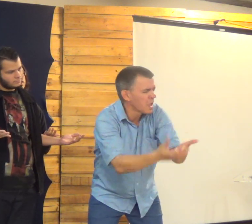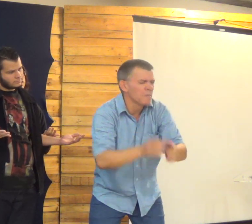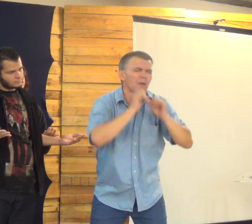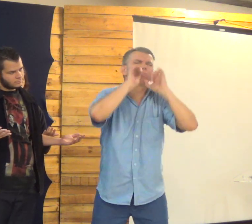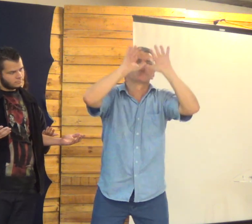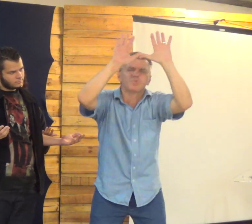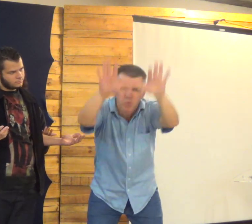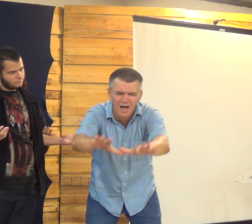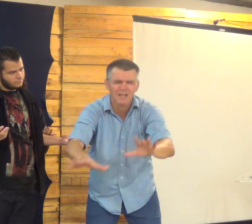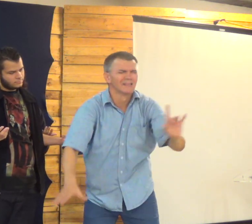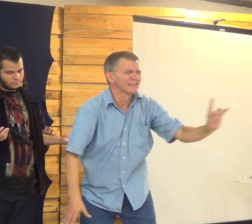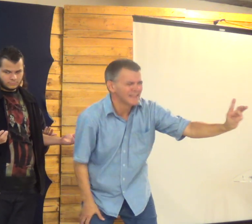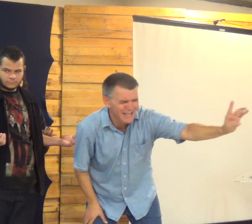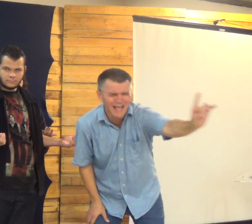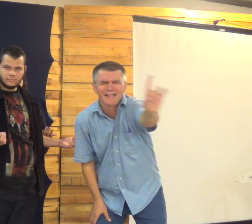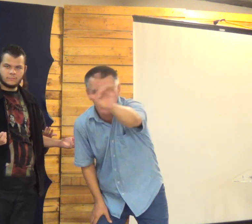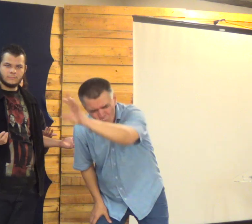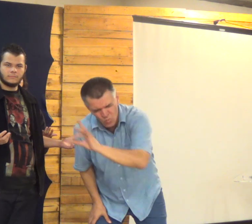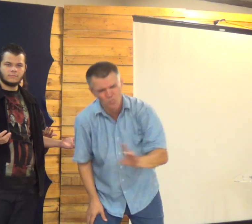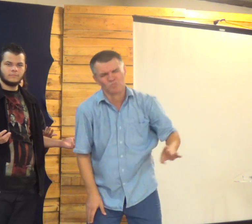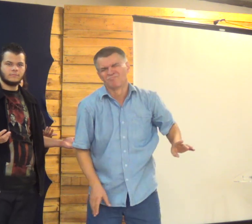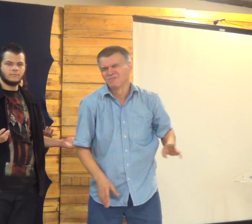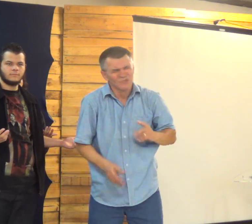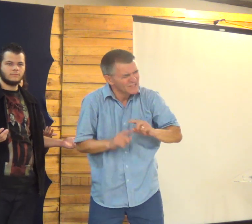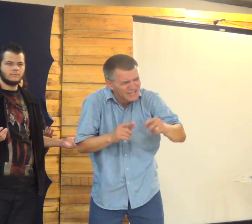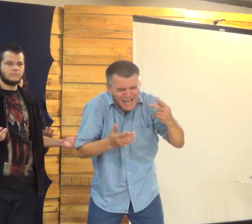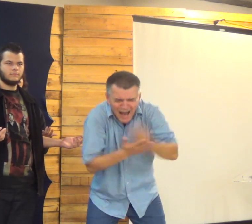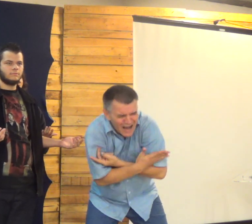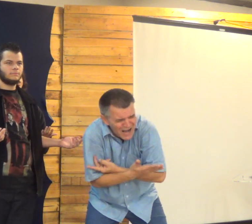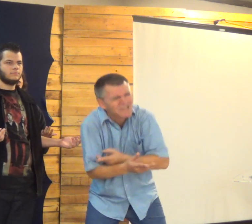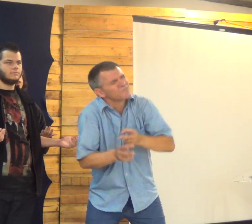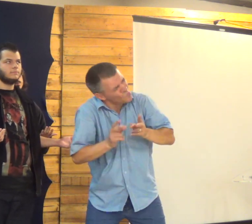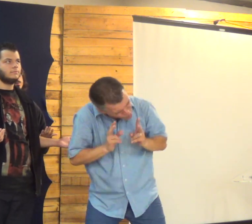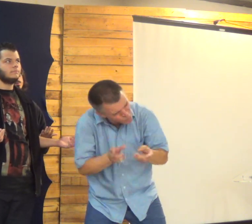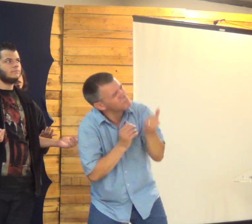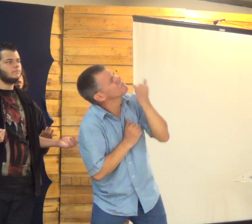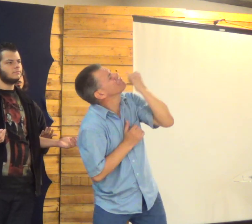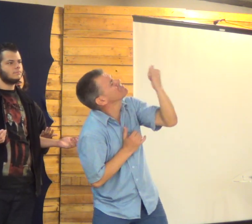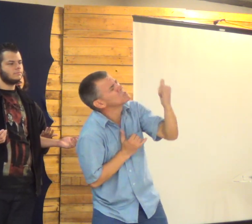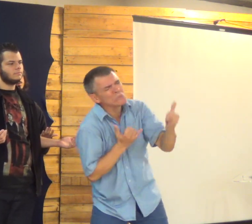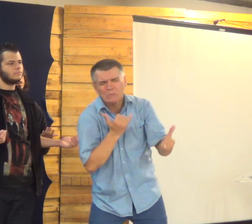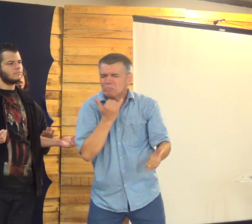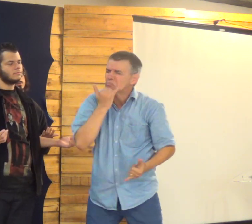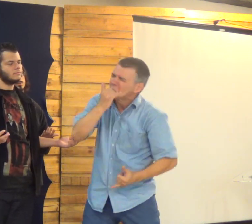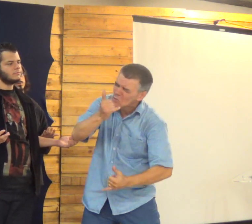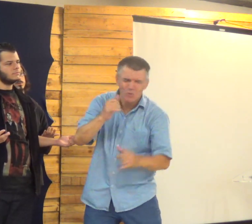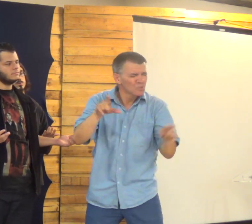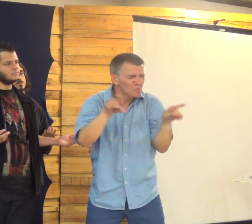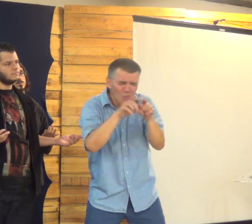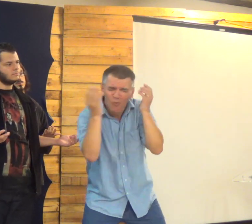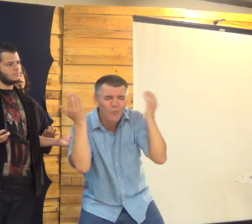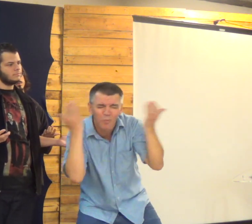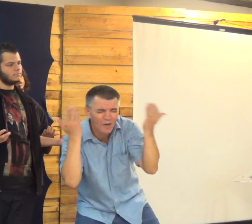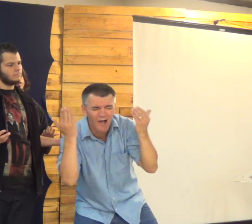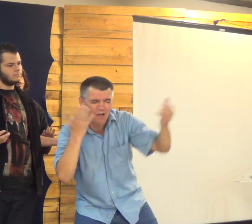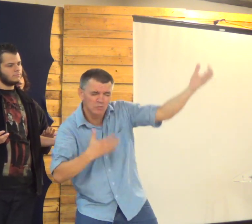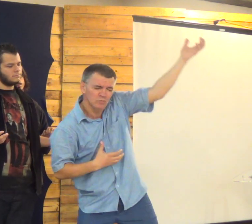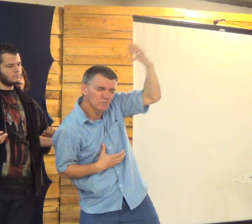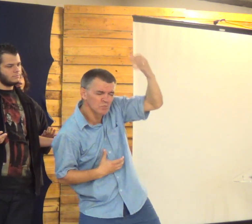viajando Abençoe os intérpretes também Cada um de nós Que está aqui Porque nós erramos Mas nós queremos também Nos